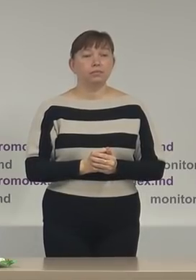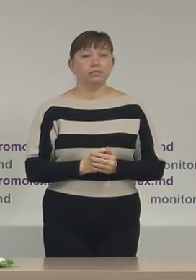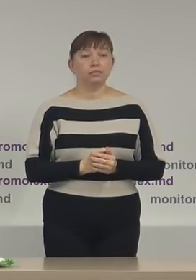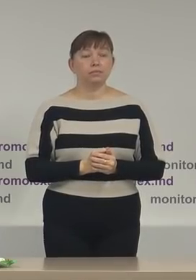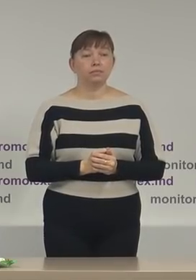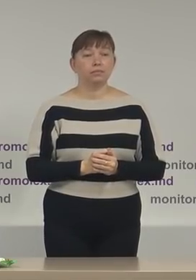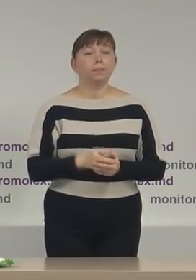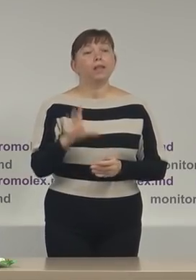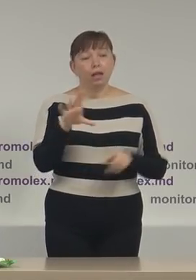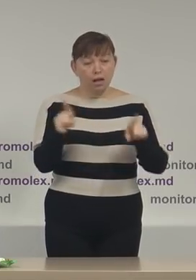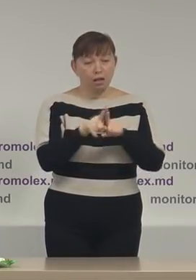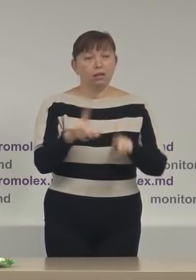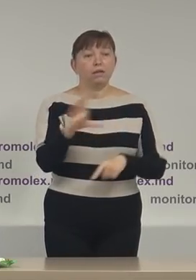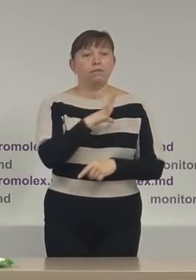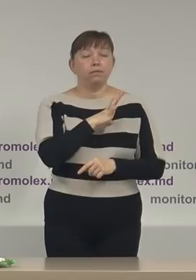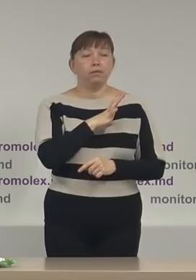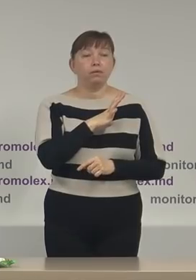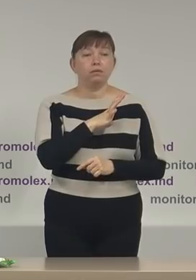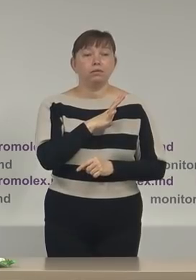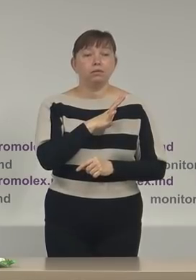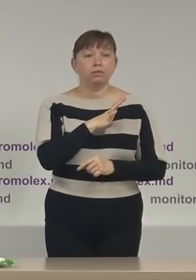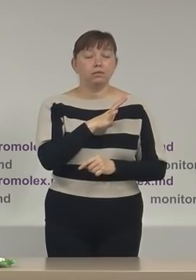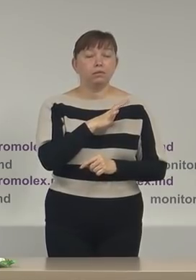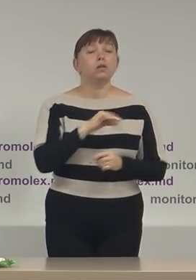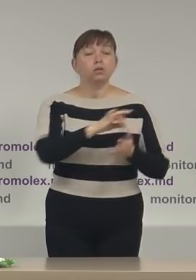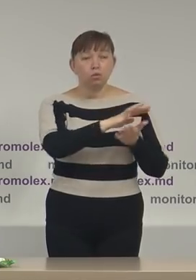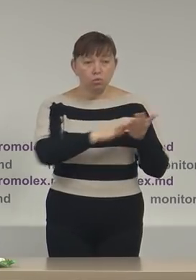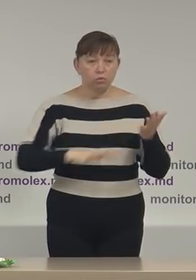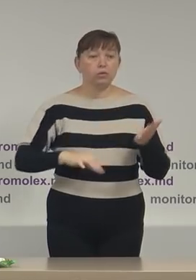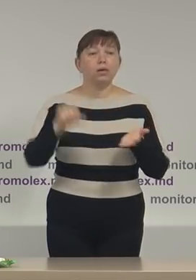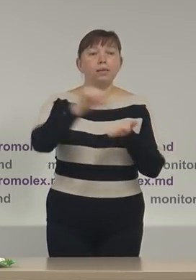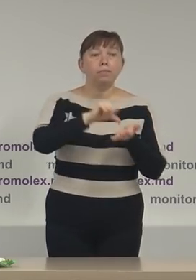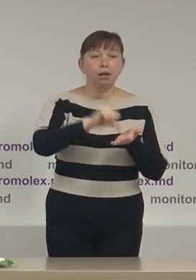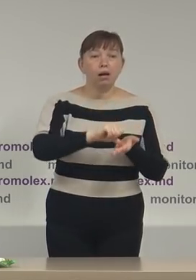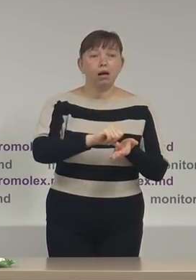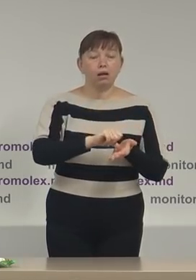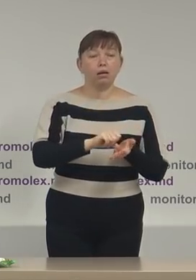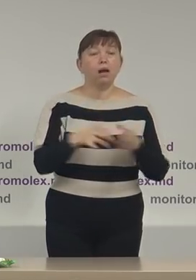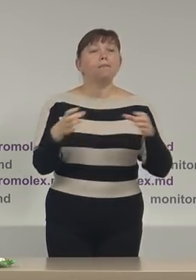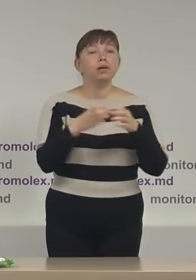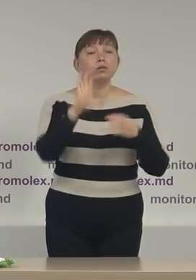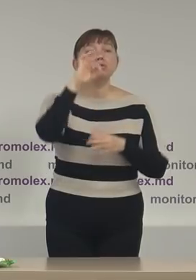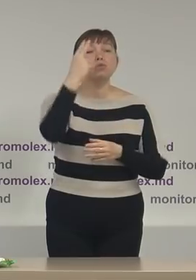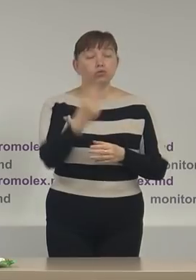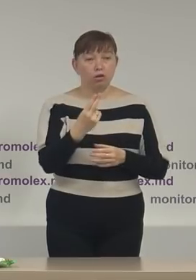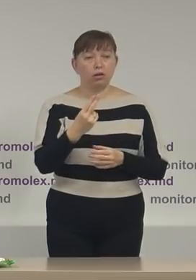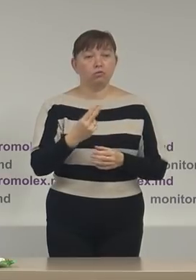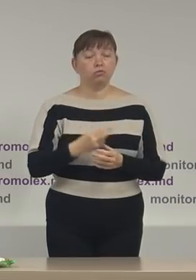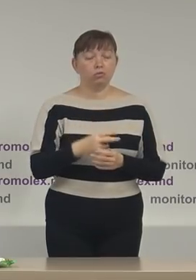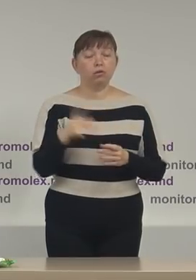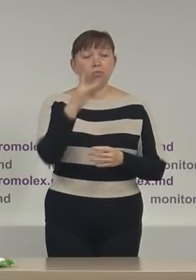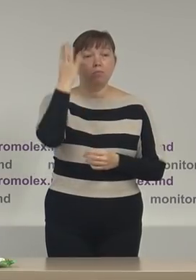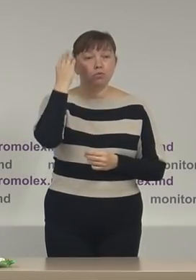la fel se continuă implicarea Partidului Socialistilor din Republica